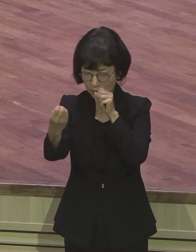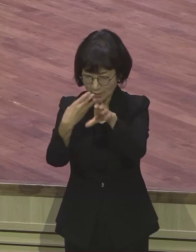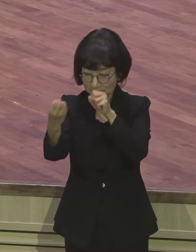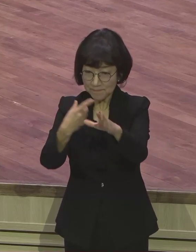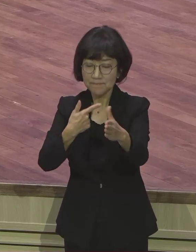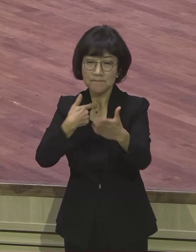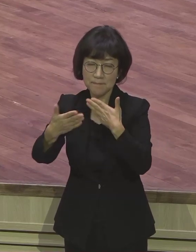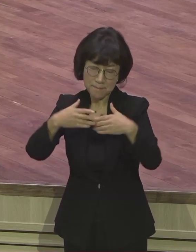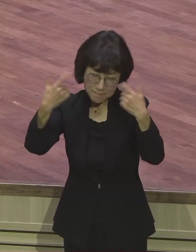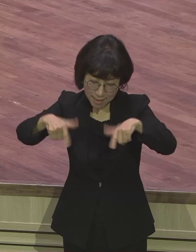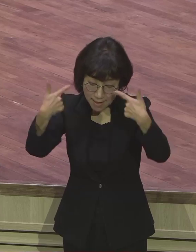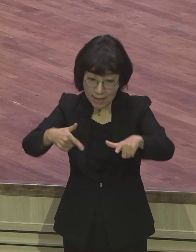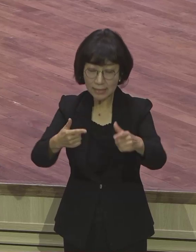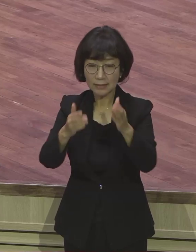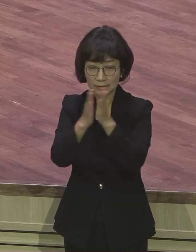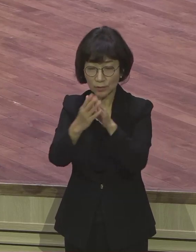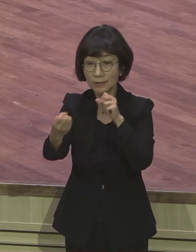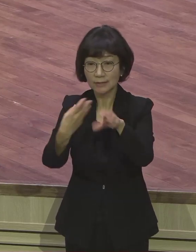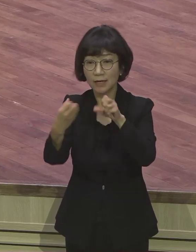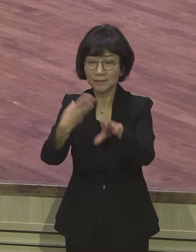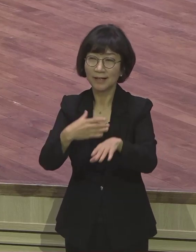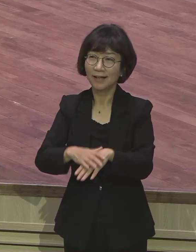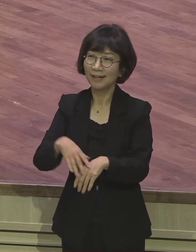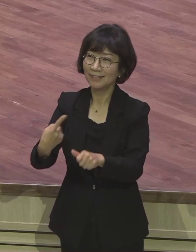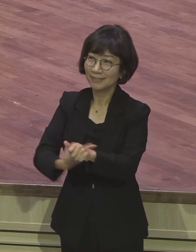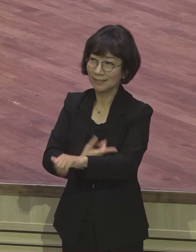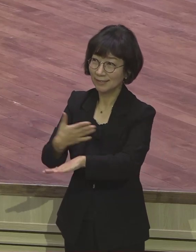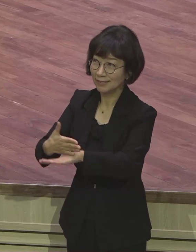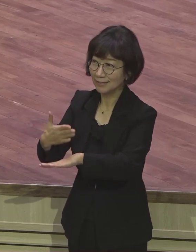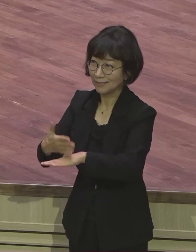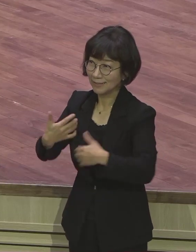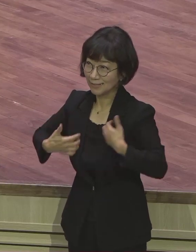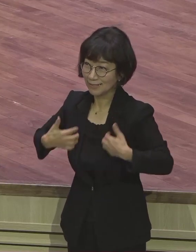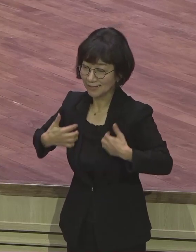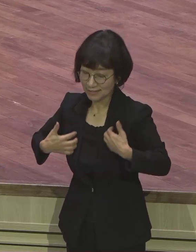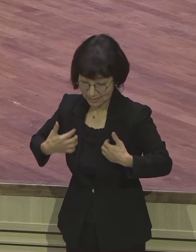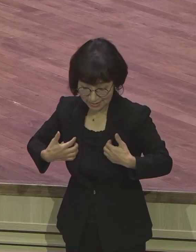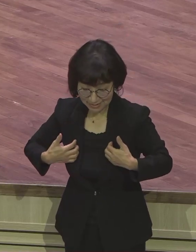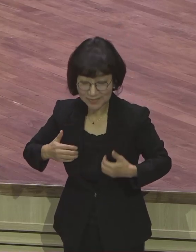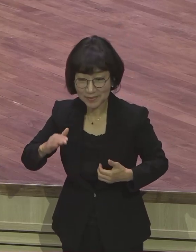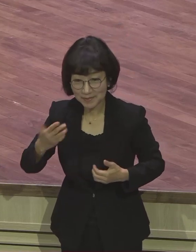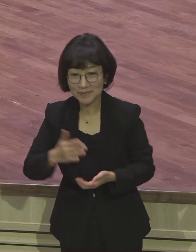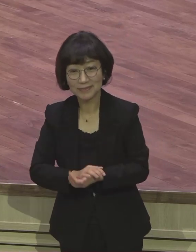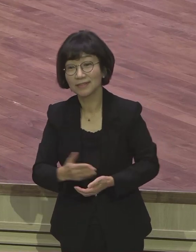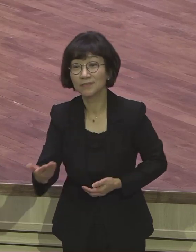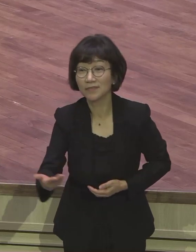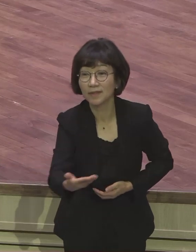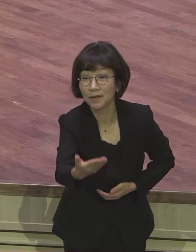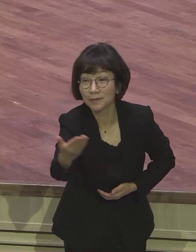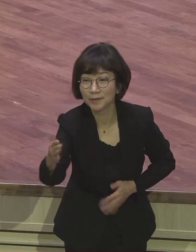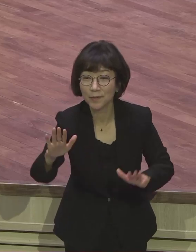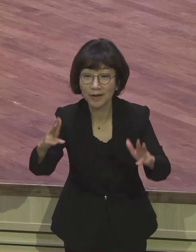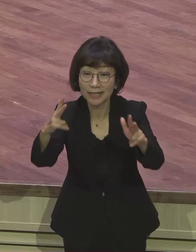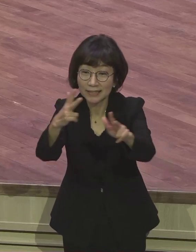기뻐할 수밖에 없죠 감사할 수밖에 없죠 영계 모든 성도들 이번 한 주간 하나님